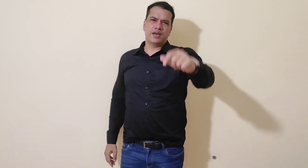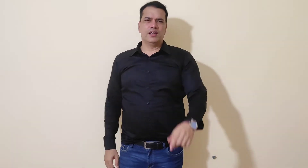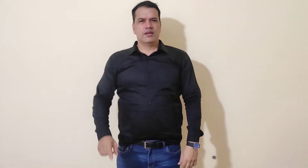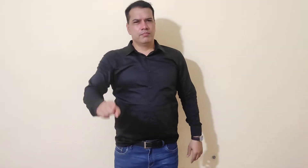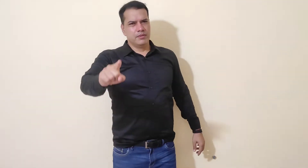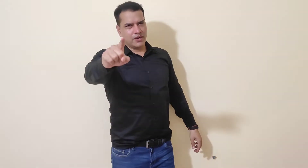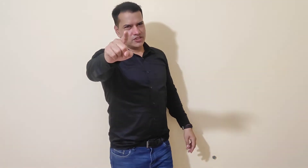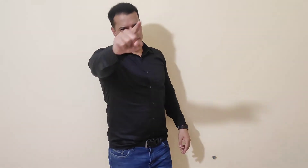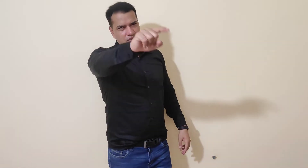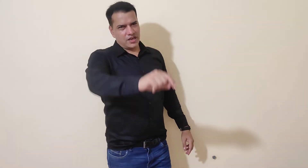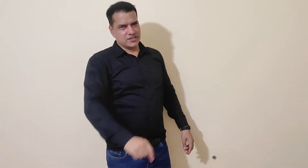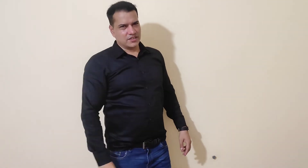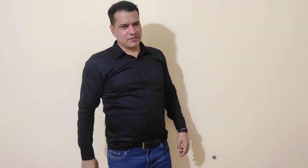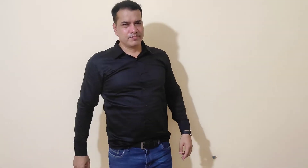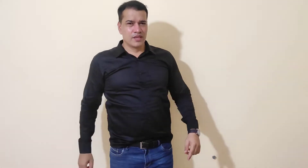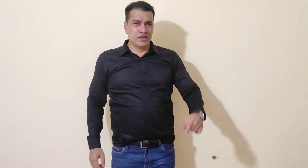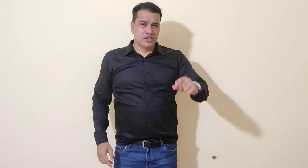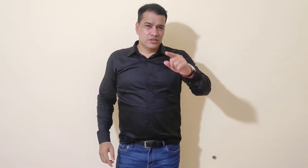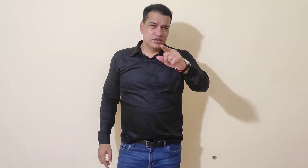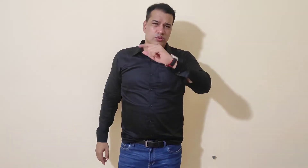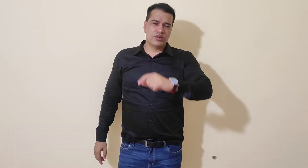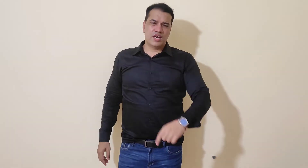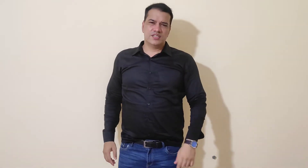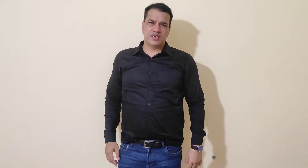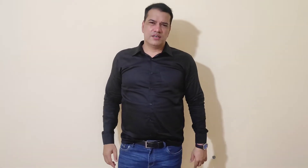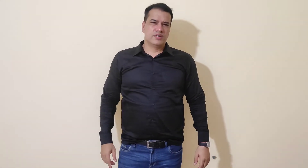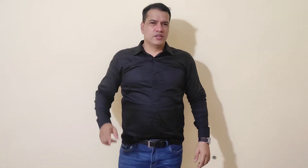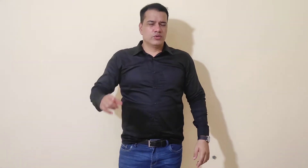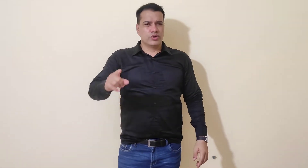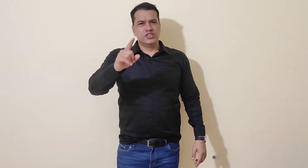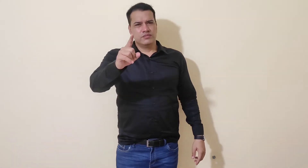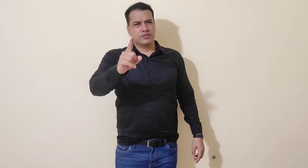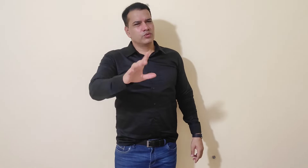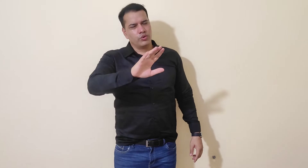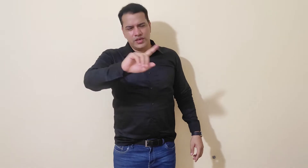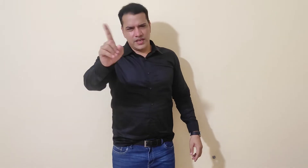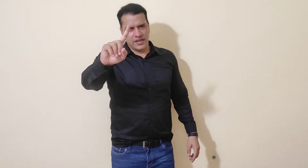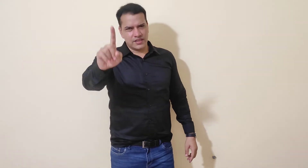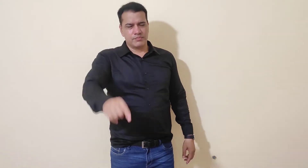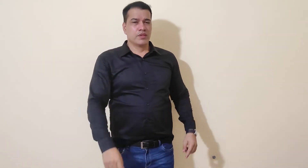प्यारे, बीमा जरूर करा जाना, बीमा जरूर करा जाना क्योंकि वापस कोई नहीं आता,